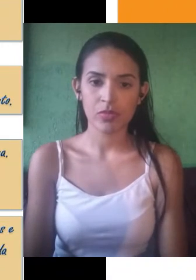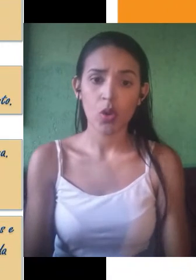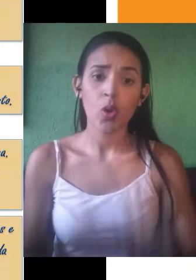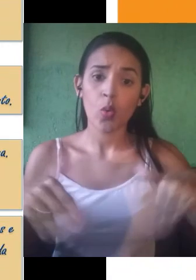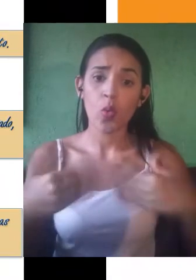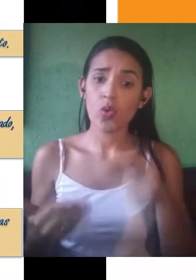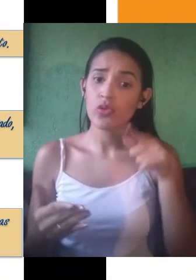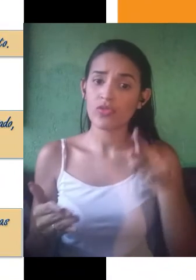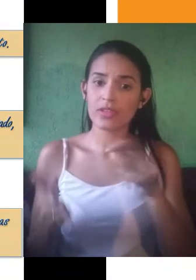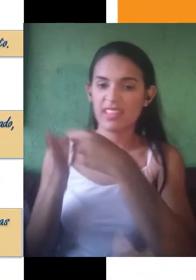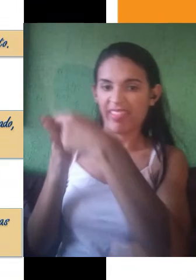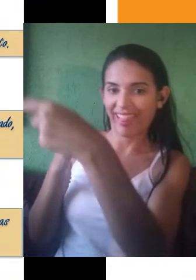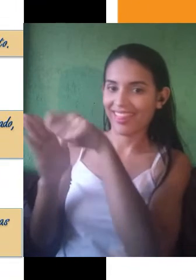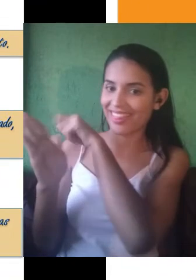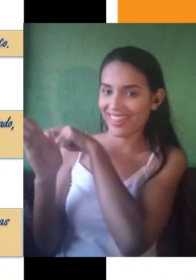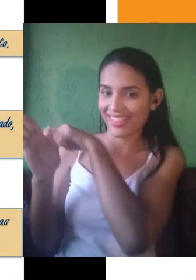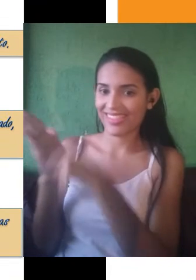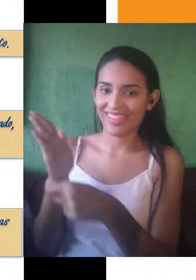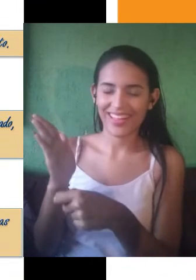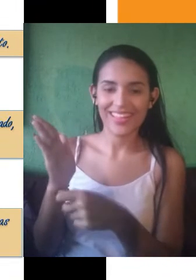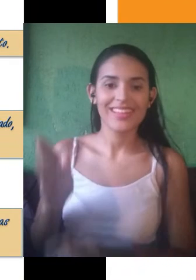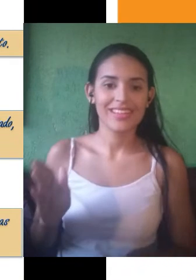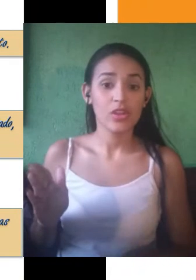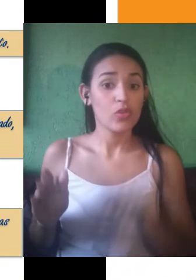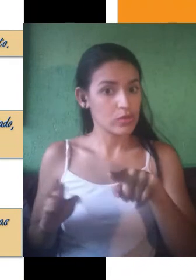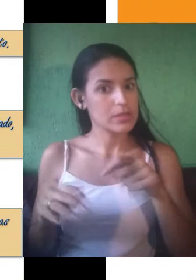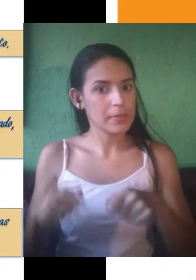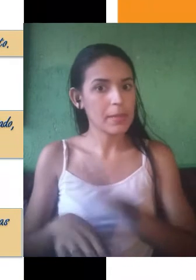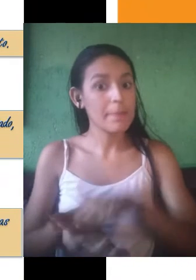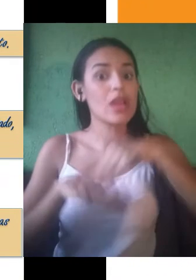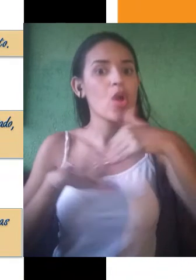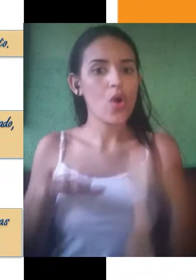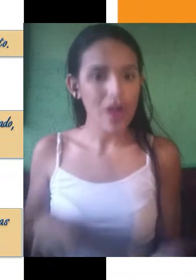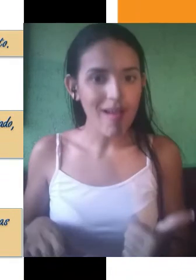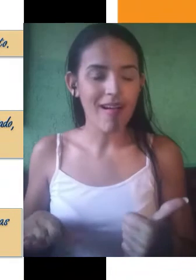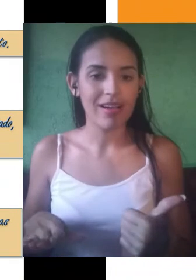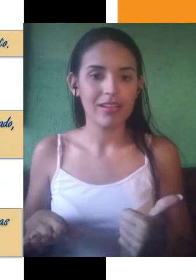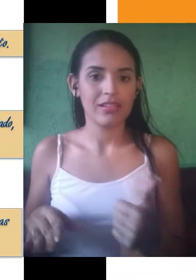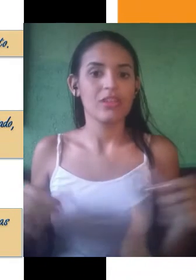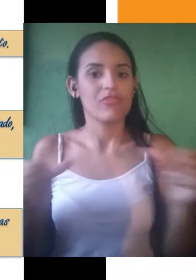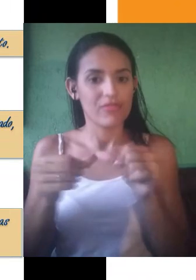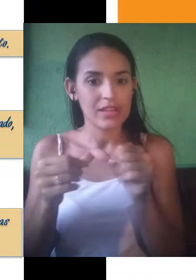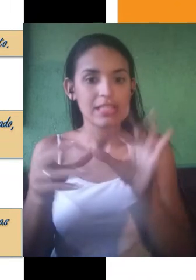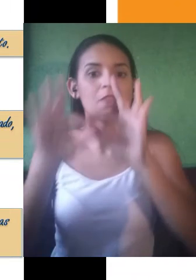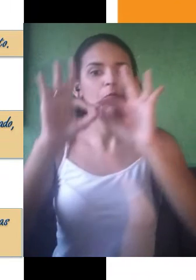ser refinadas, precisam ser melhoradas, reescritas com frases mais complexas e bem elaboradas.